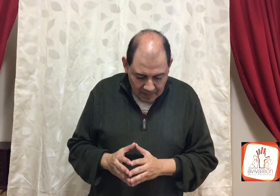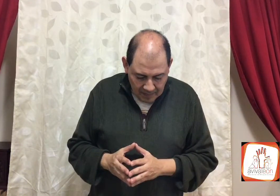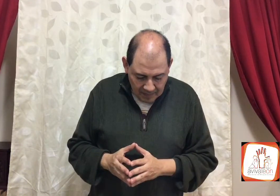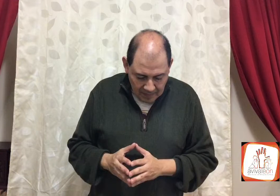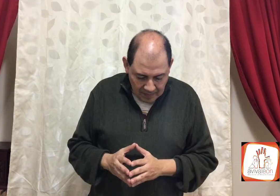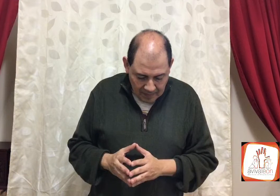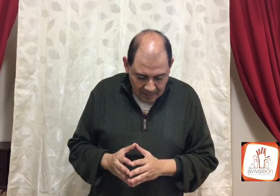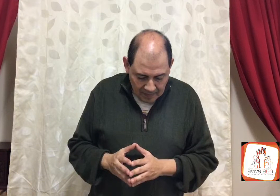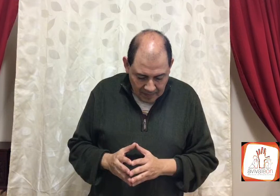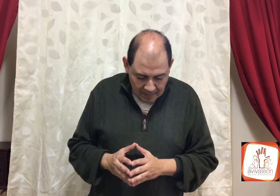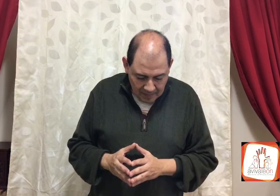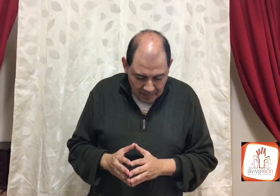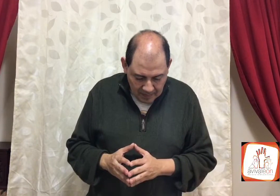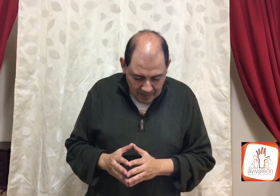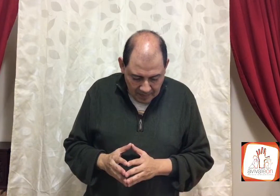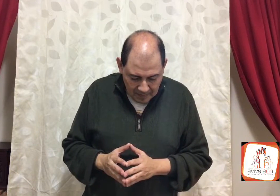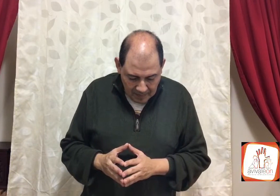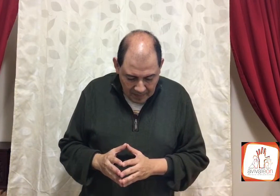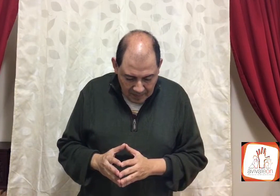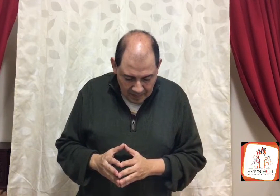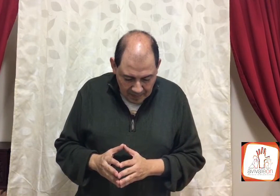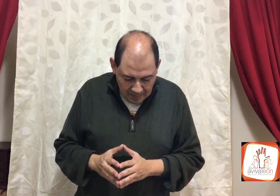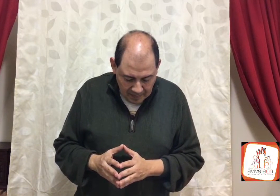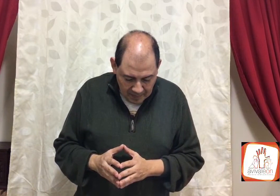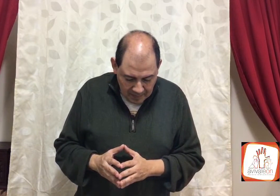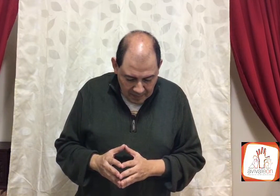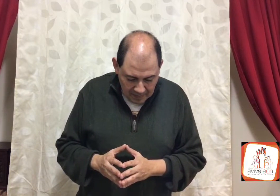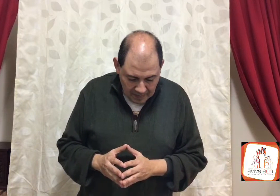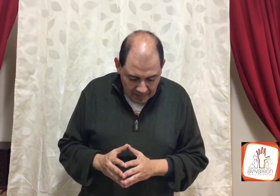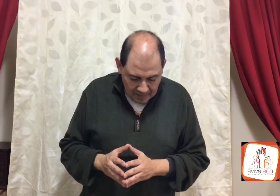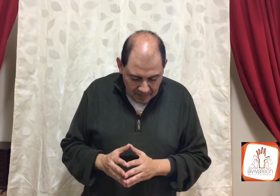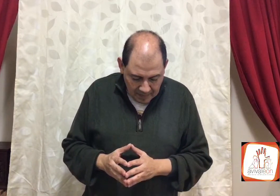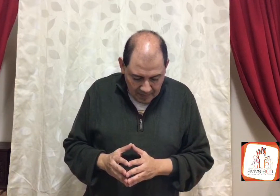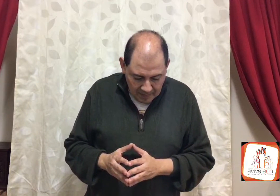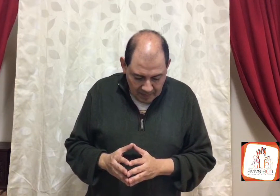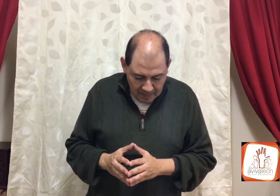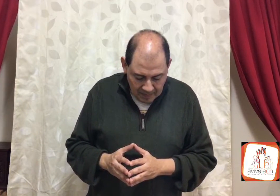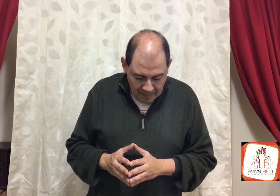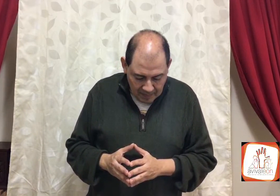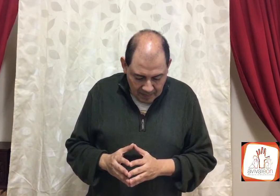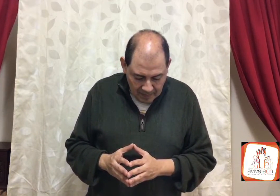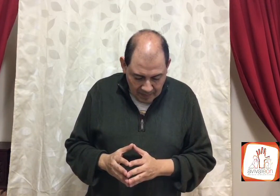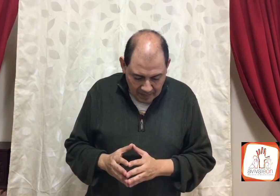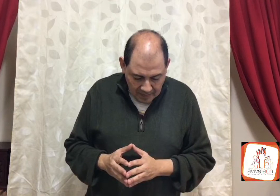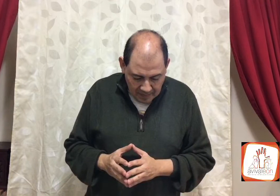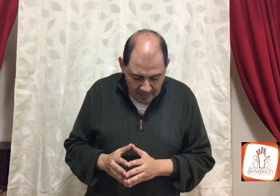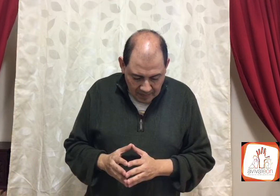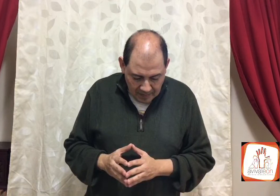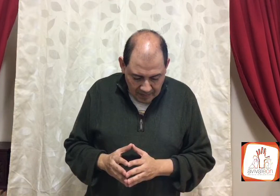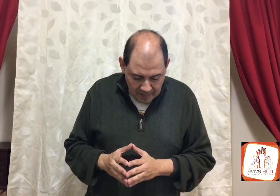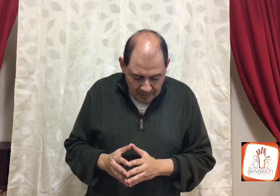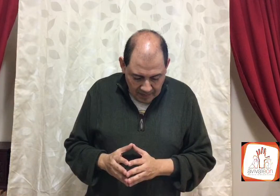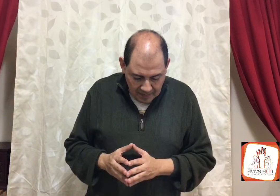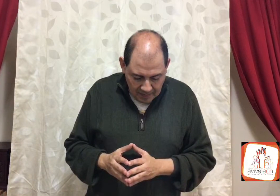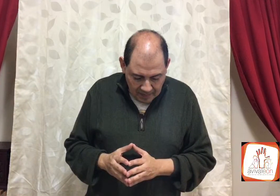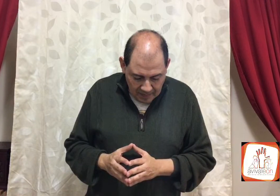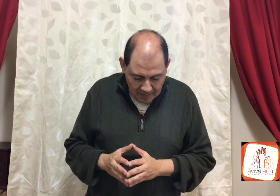con aquel hombre, y fue para él como uno de sus hijos. Y Micaía consagró al levita, y aquel